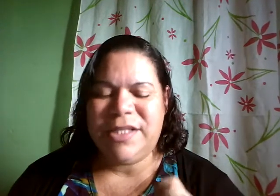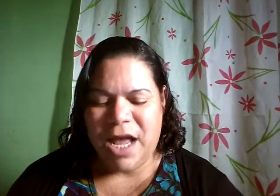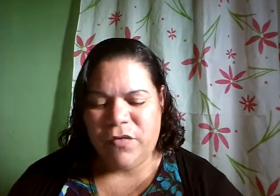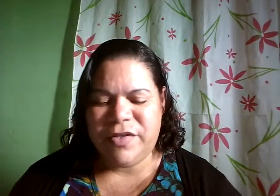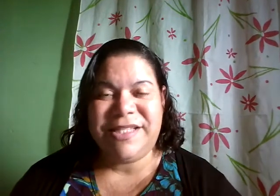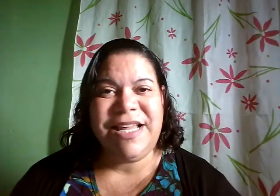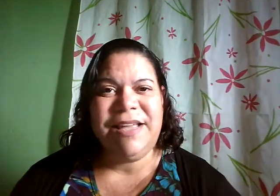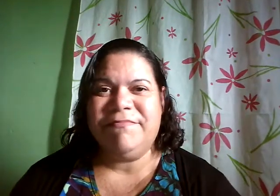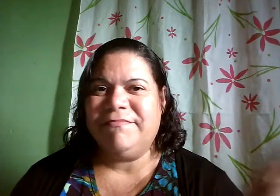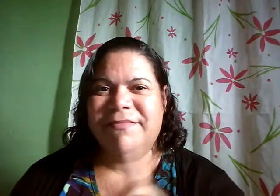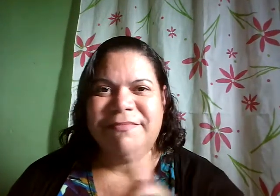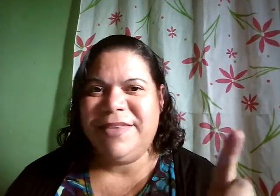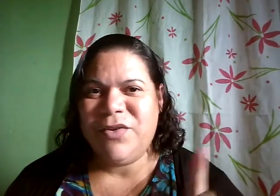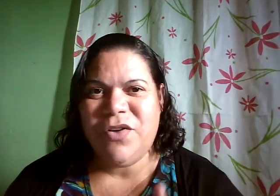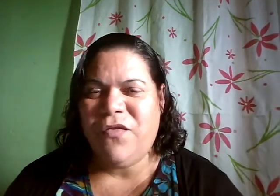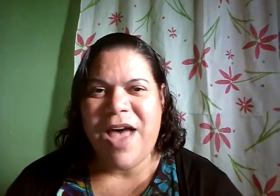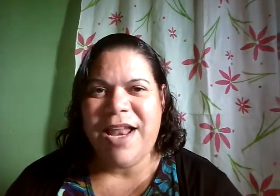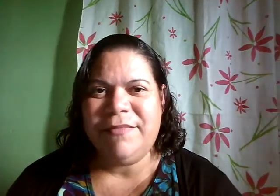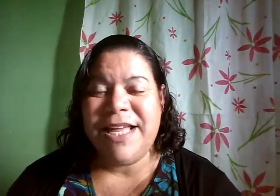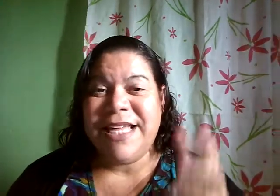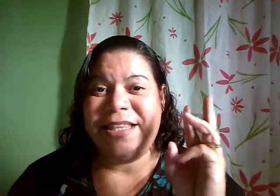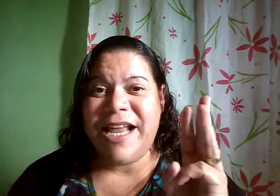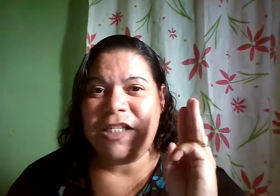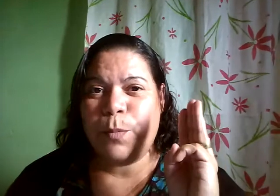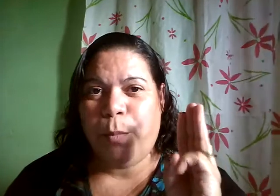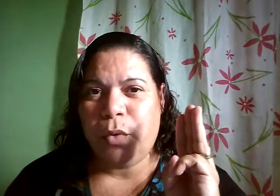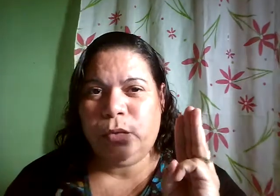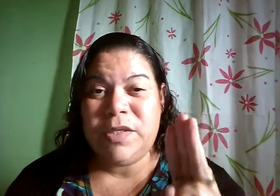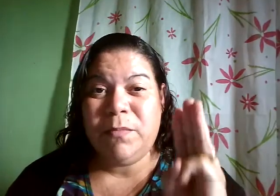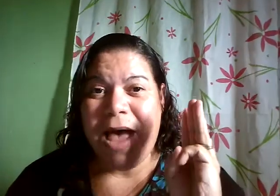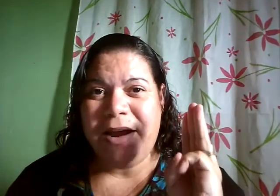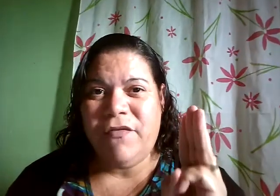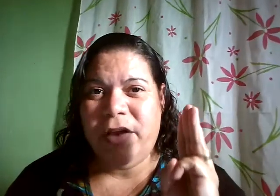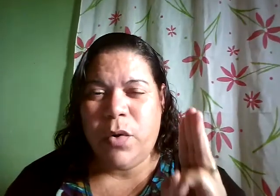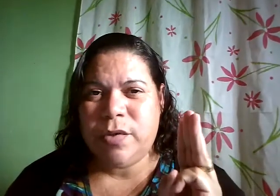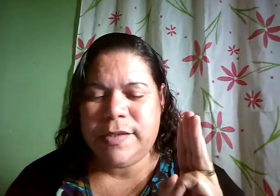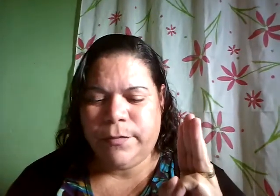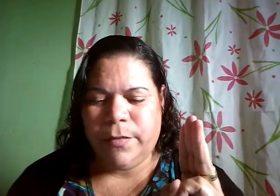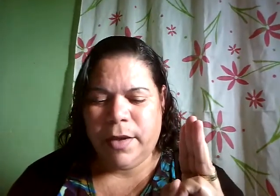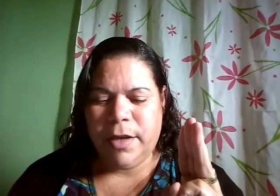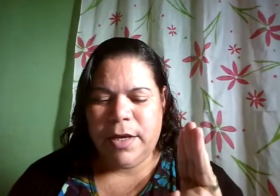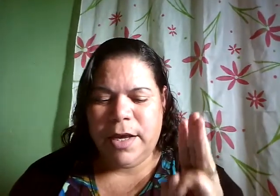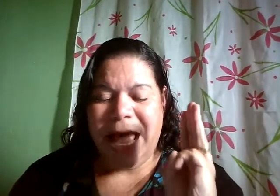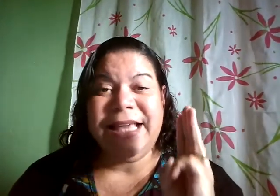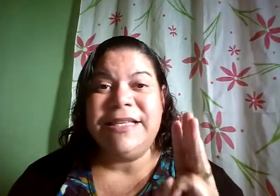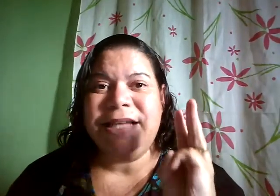está com você. Deus não falha. Três pontos maravilhosos. Aqui está